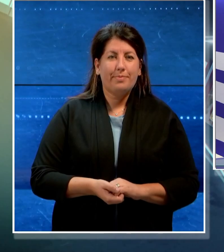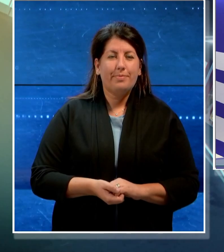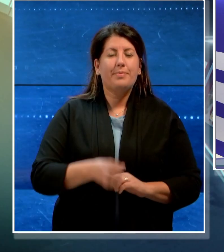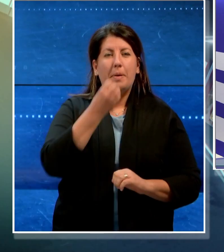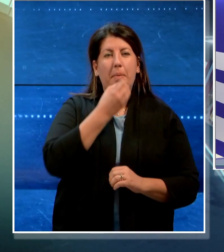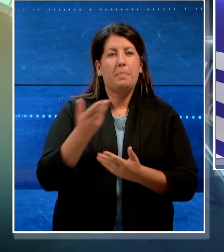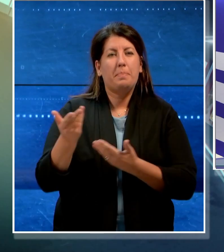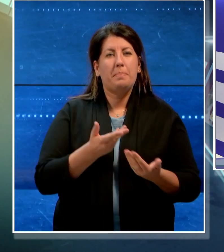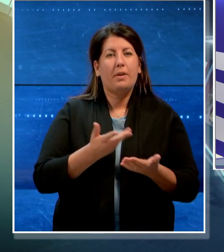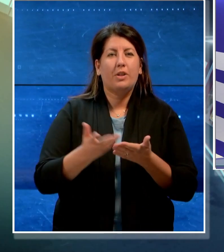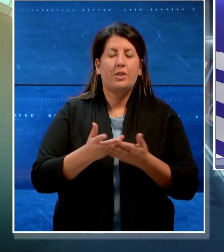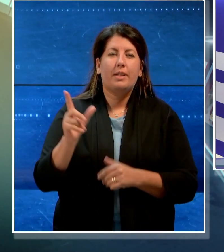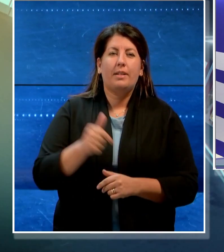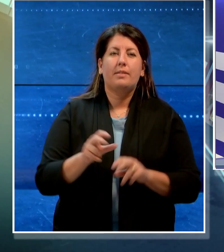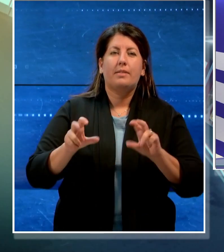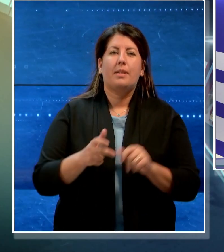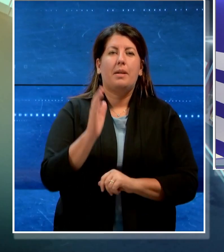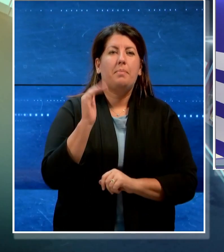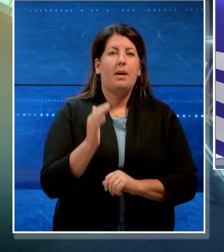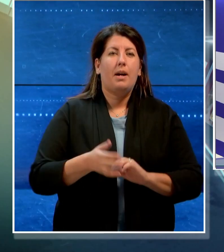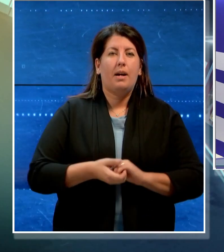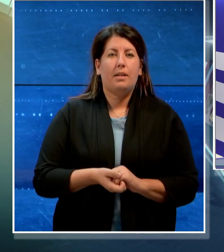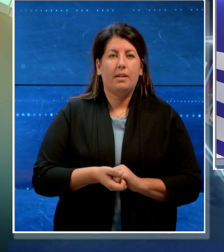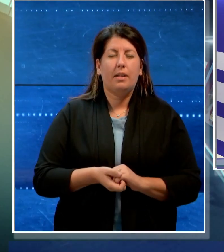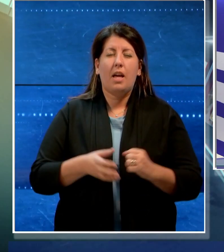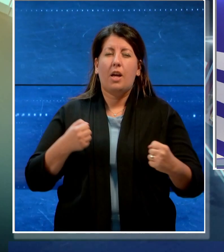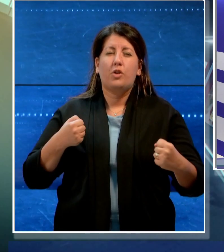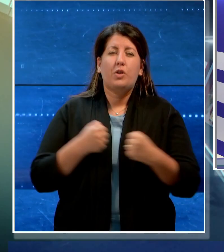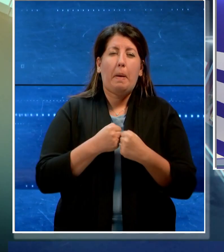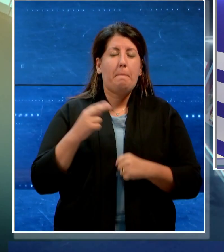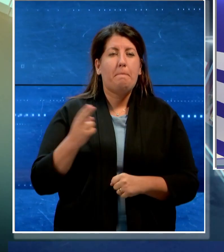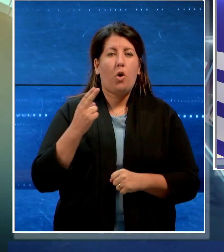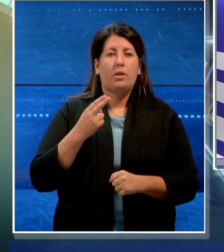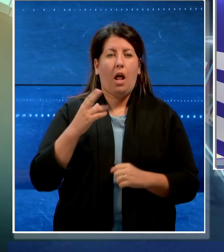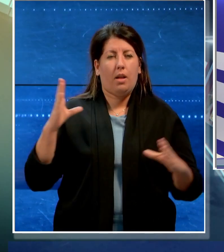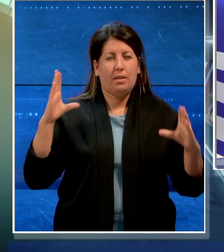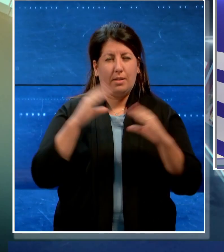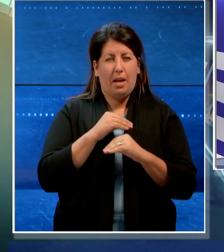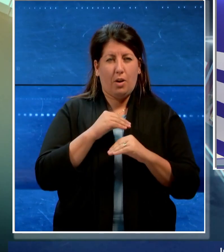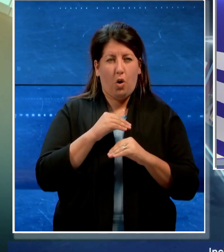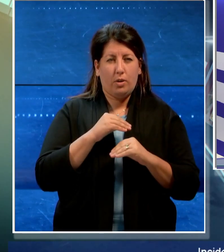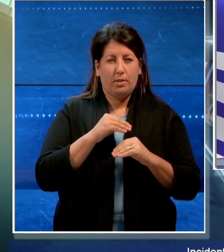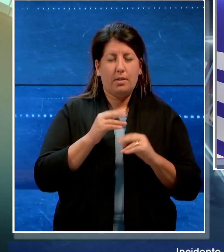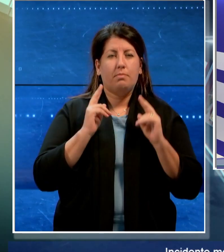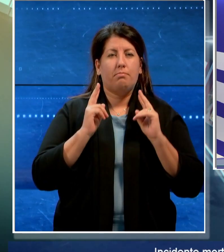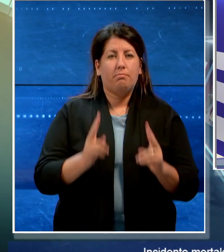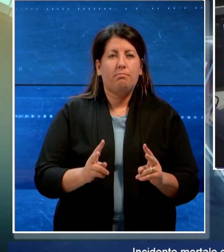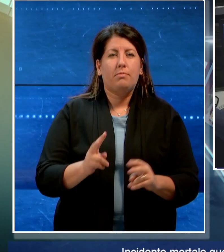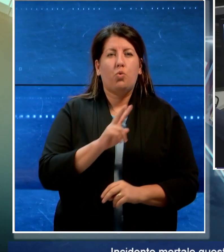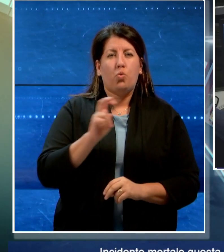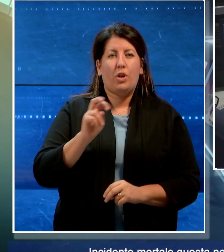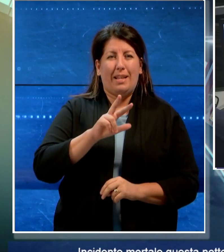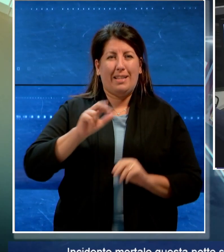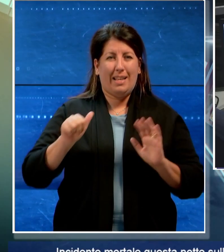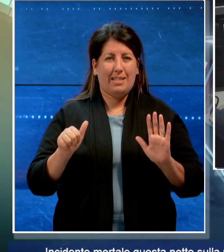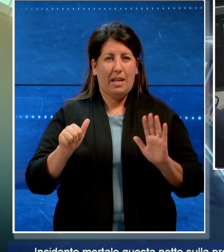Ben trovati con il TG List di Telebari. L'incidente mortale questa notte sulla provinciale 236